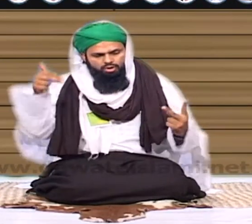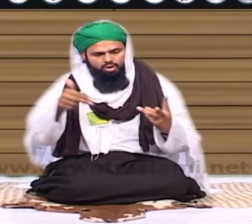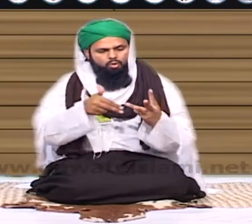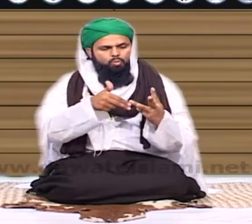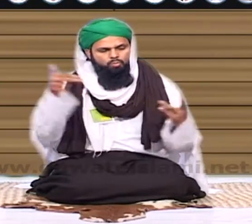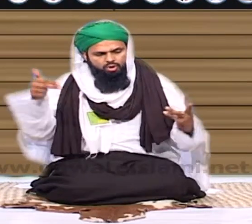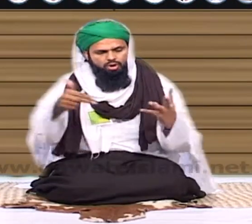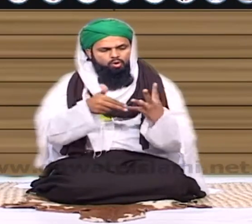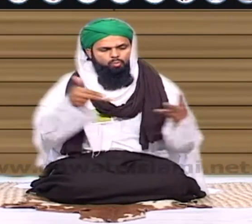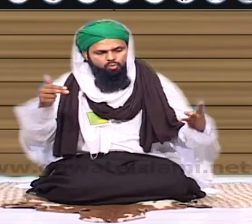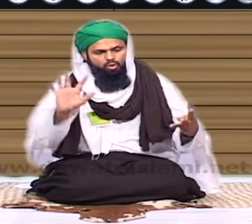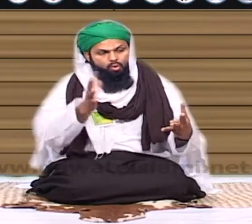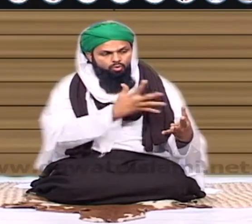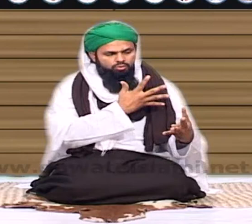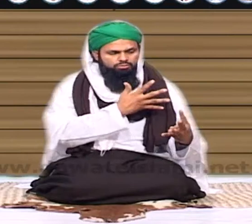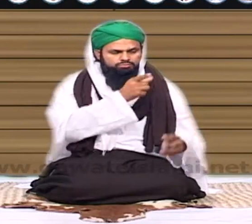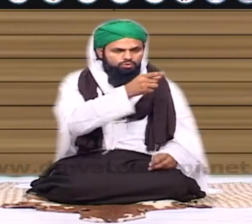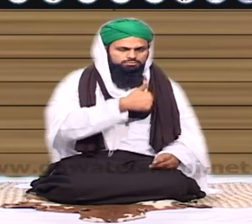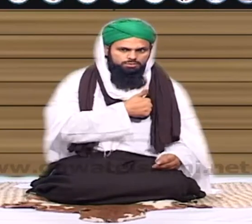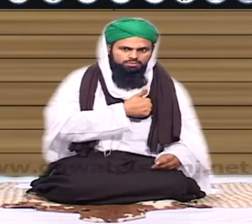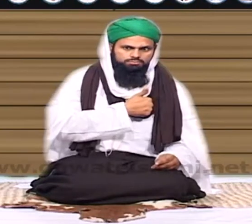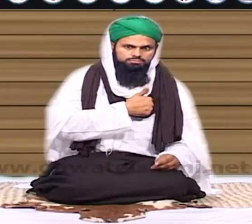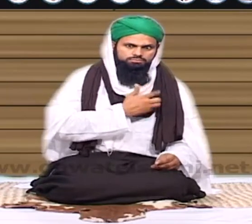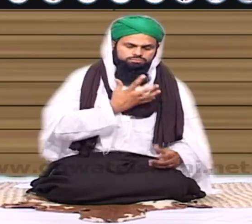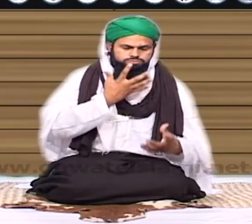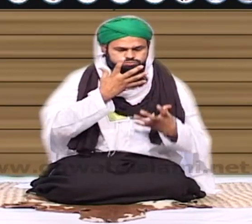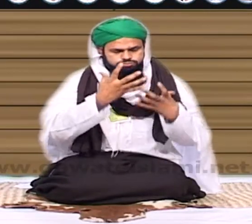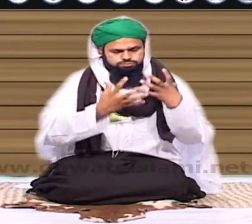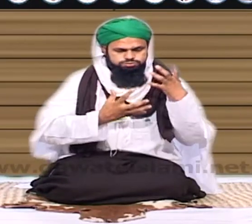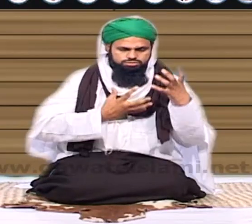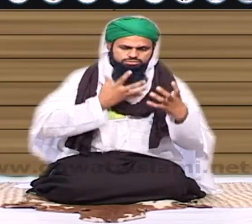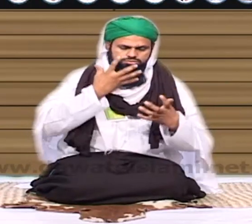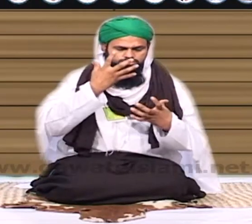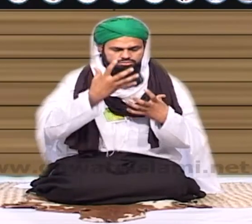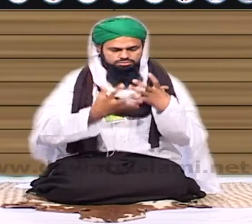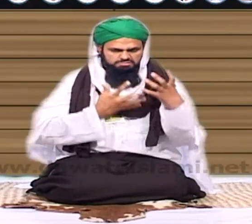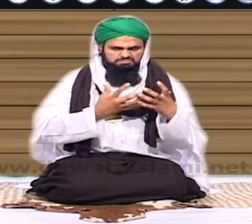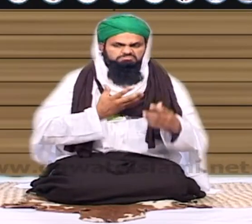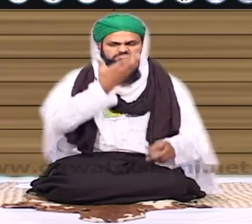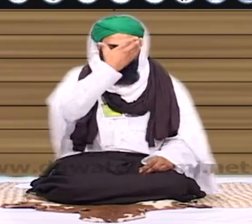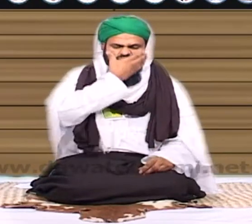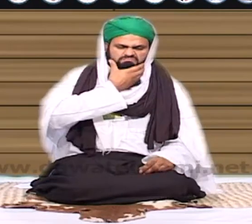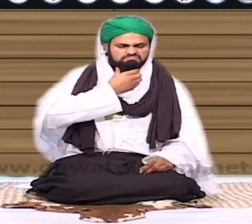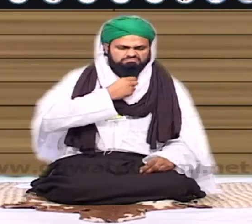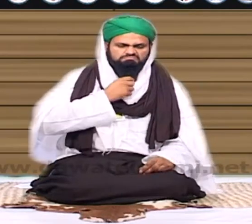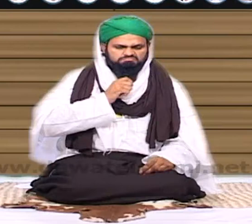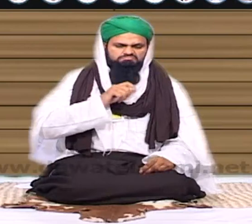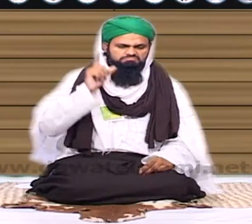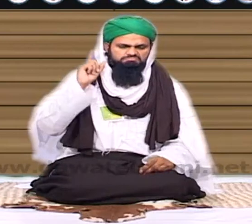کہا کہ تجھے ایسا بھی کہا چھا کسی بات کہیں میرے ساتھ اچھا اے رہے میں اس کو جانتا ہوں اس کی